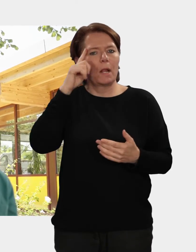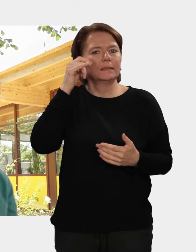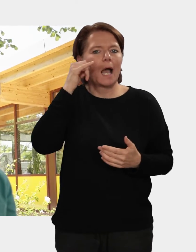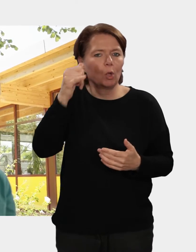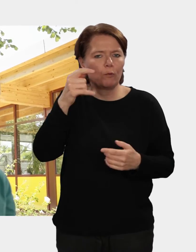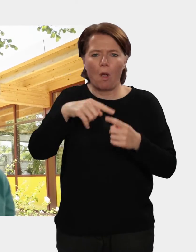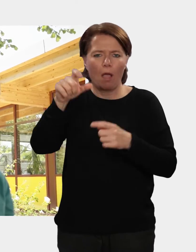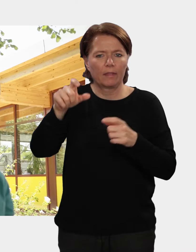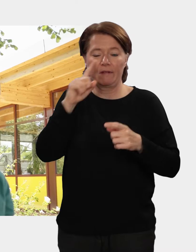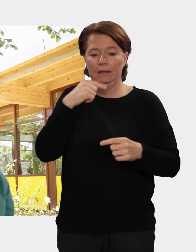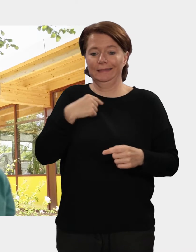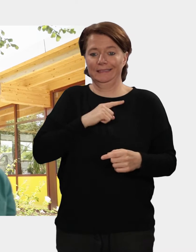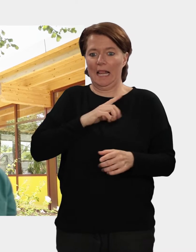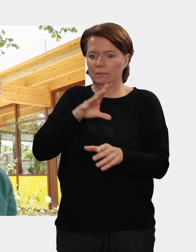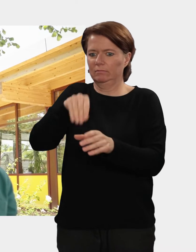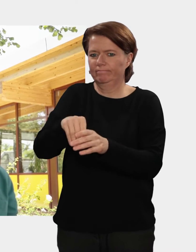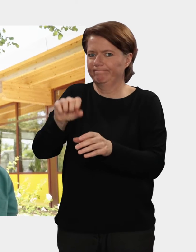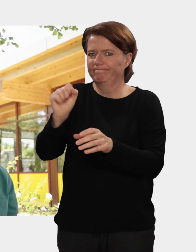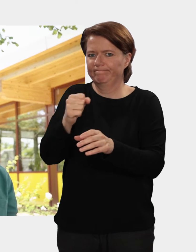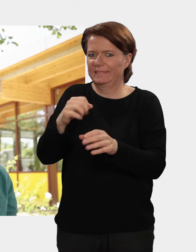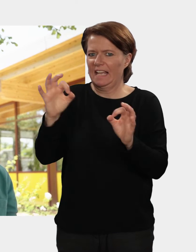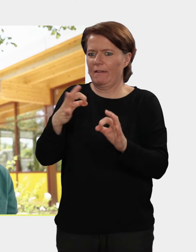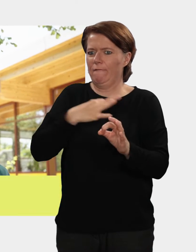wenn du dich nicht traust und dich nicht selber in Gefahr begeben willst. Aber mach was!